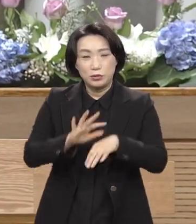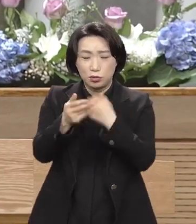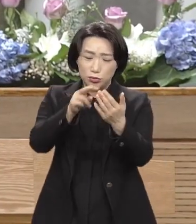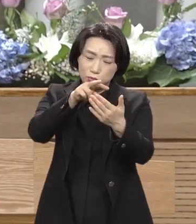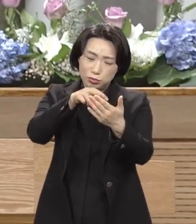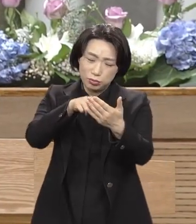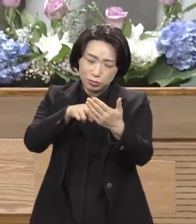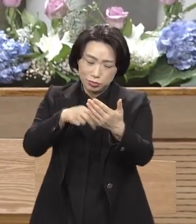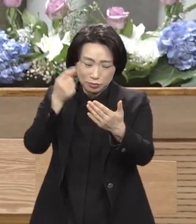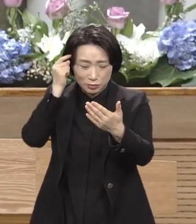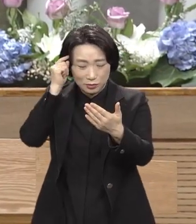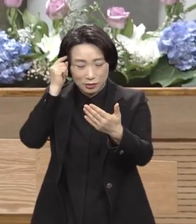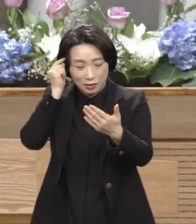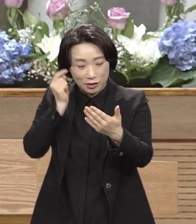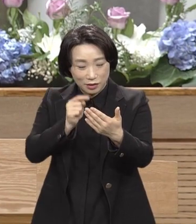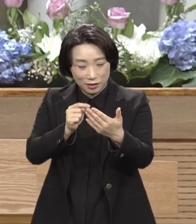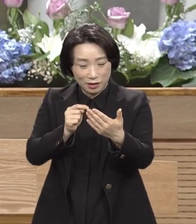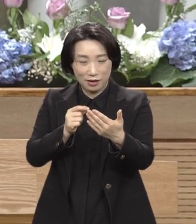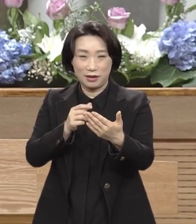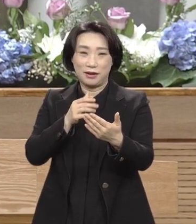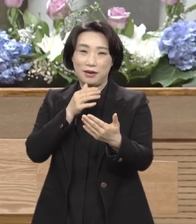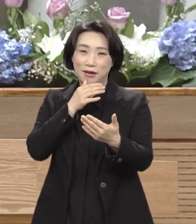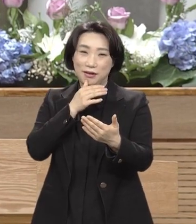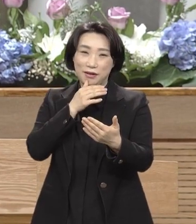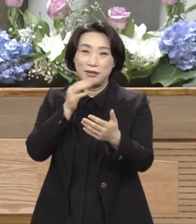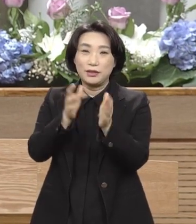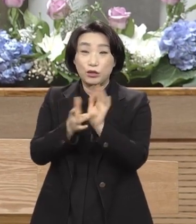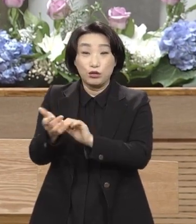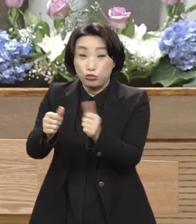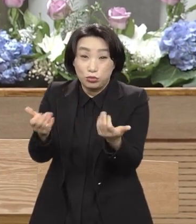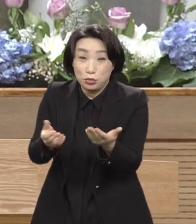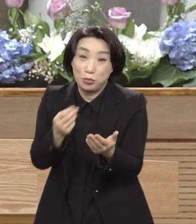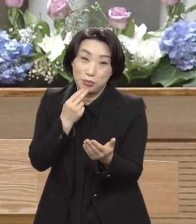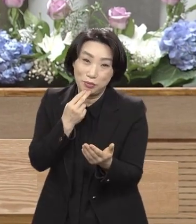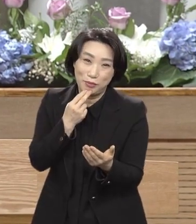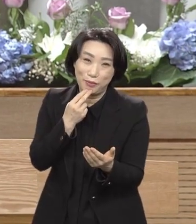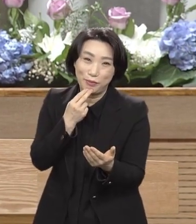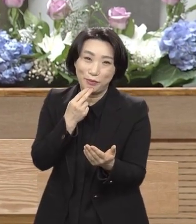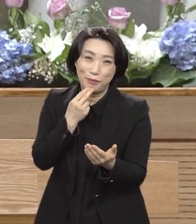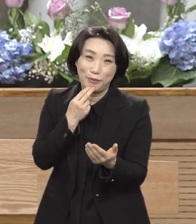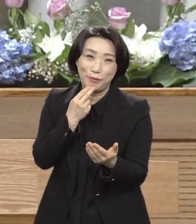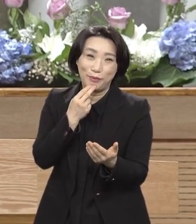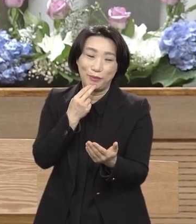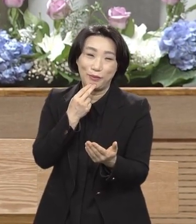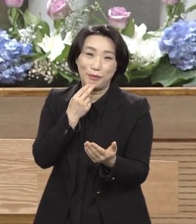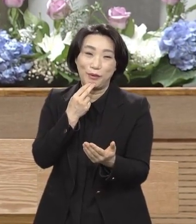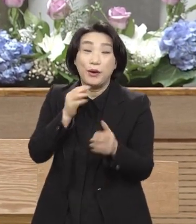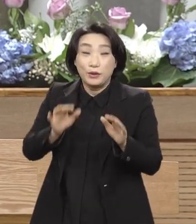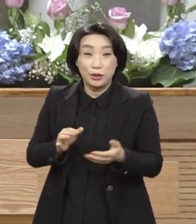예수는 죽을 일이 없냐고 세상 법에도